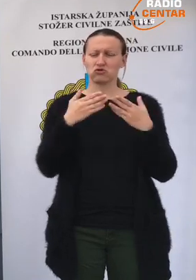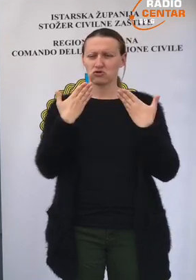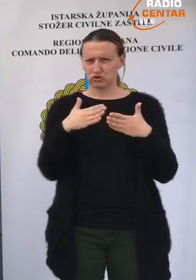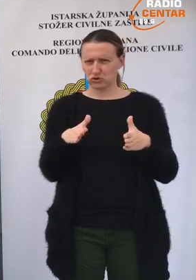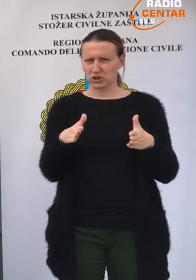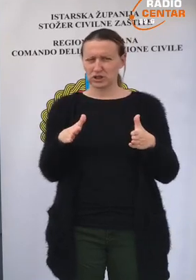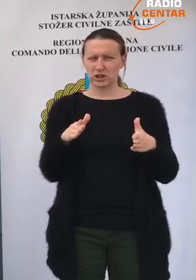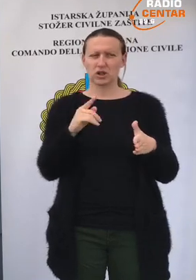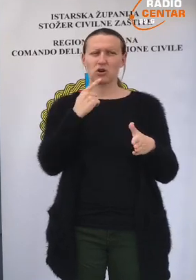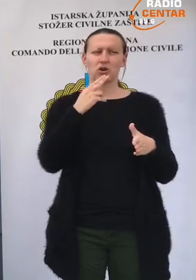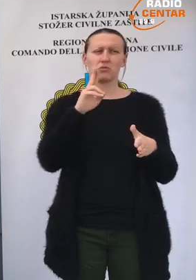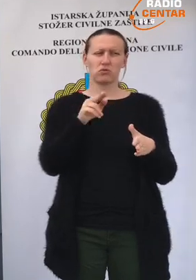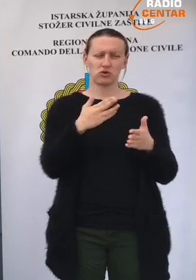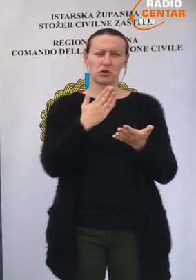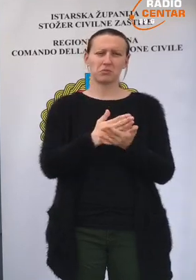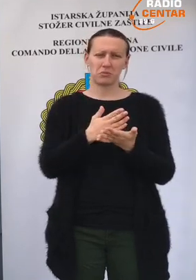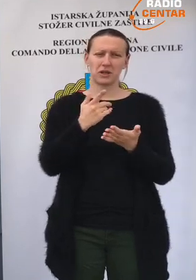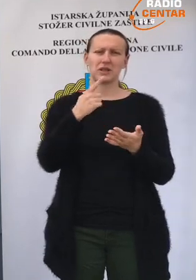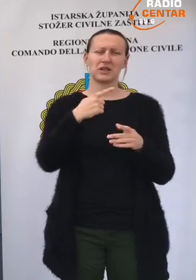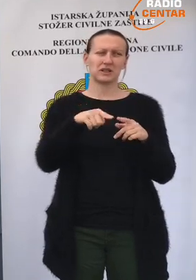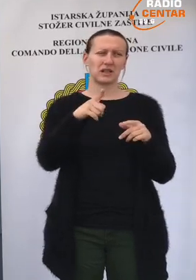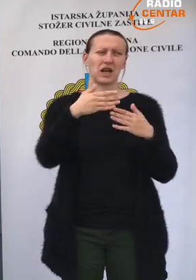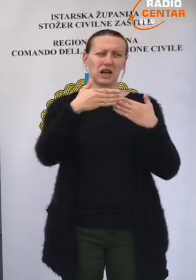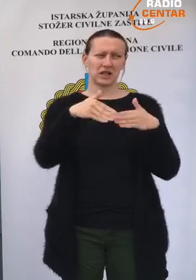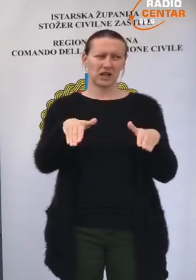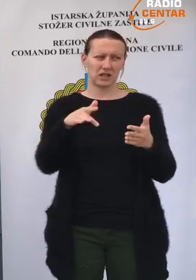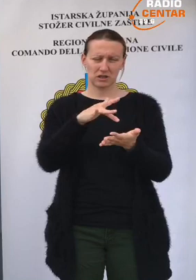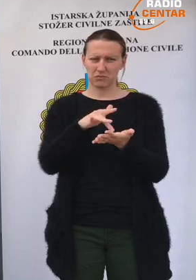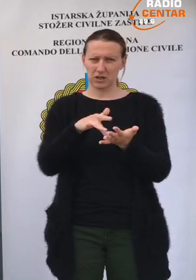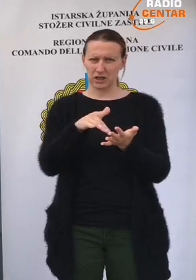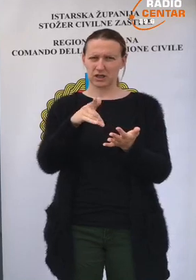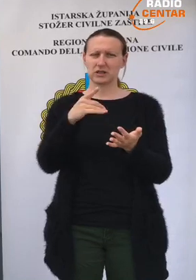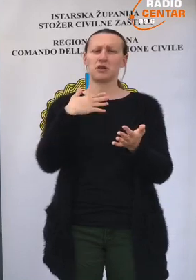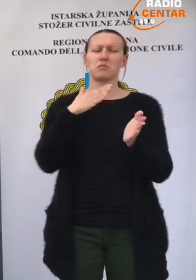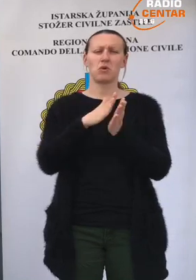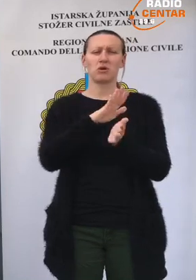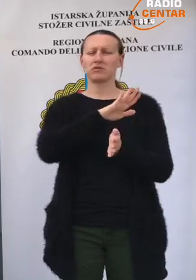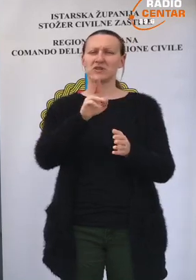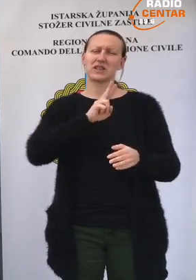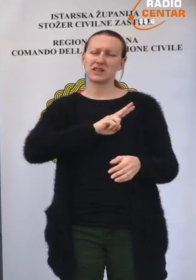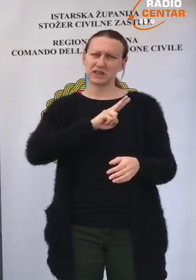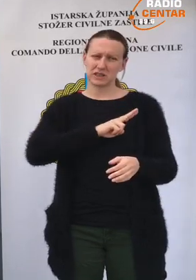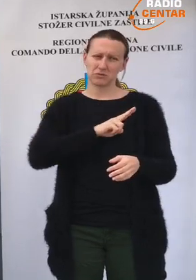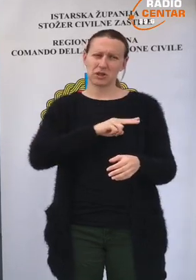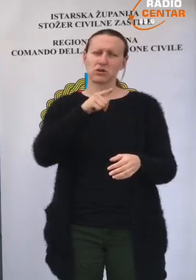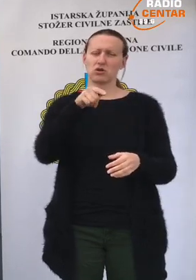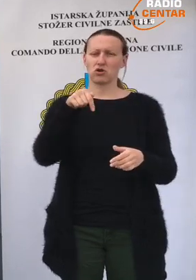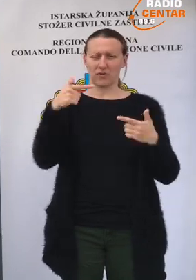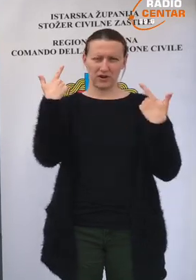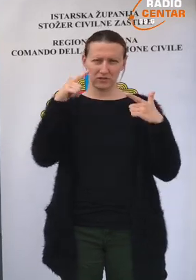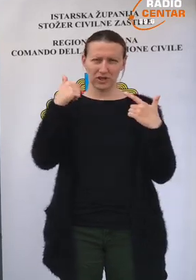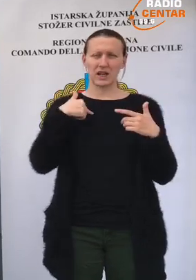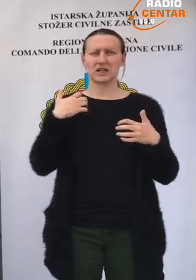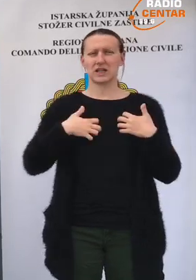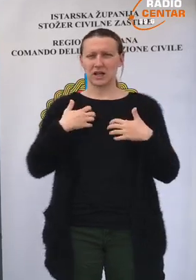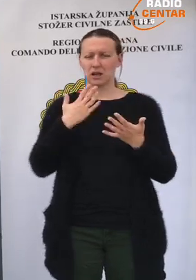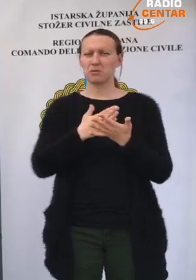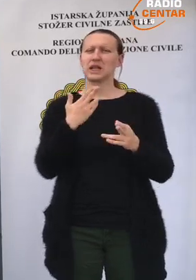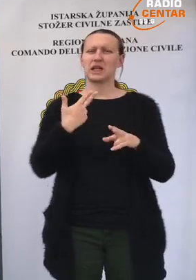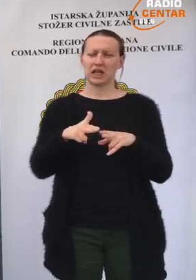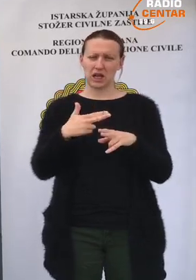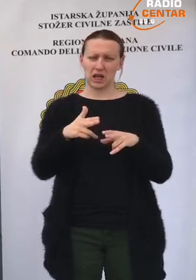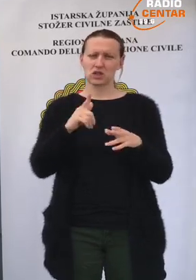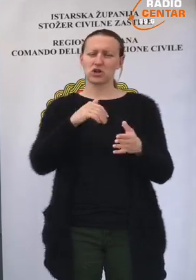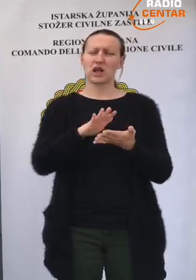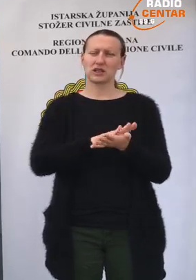šteta koja može nastati, pogotovo za pogranična područja gore. Tako da molim sve za strpljenje, to će ovaj vikend, ja se nadam, biti